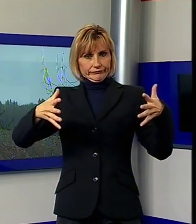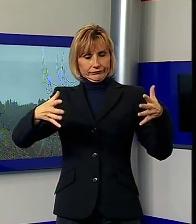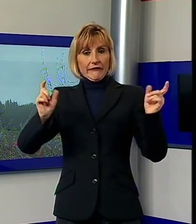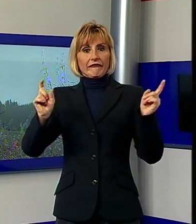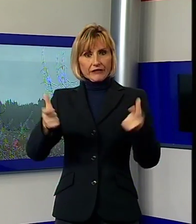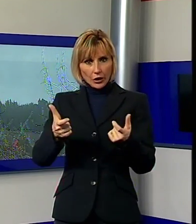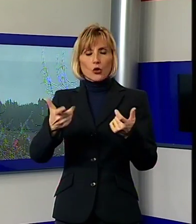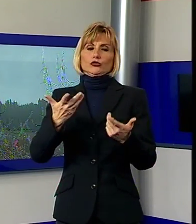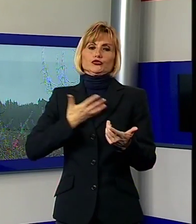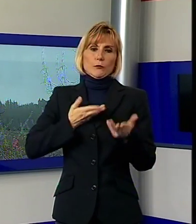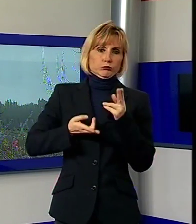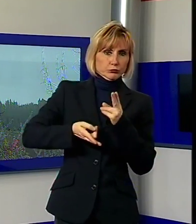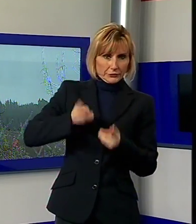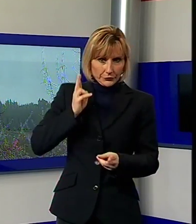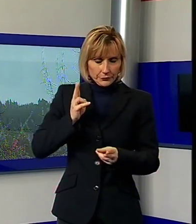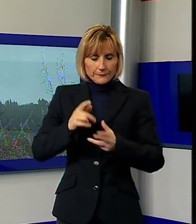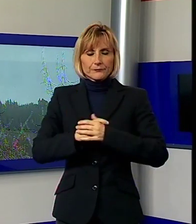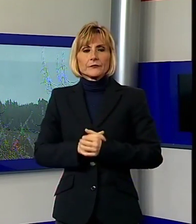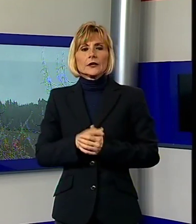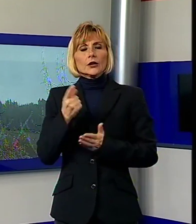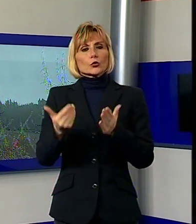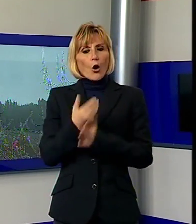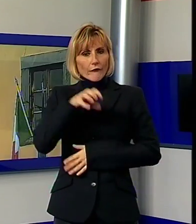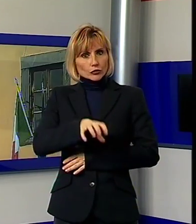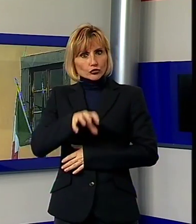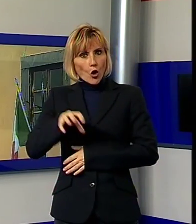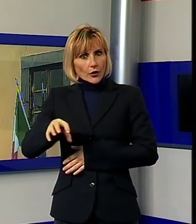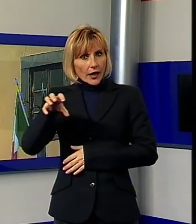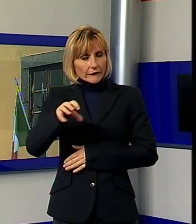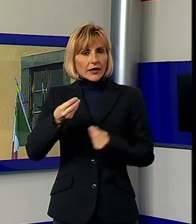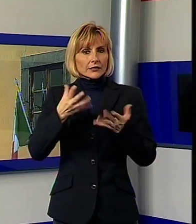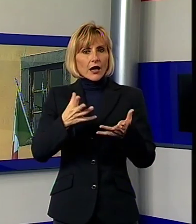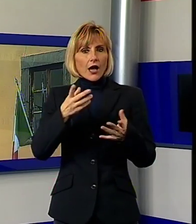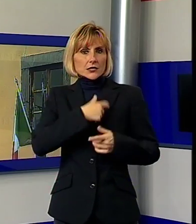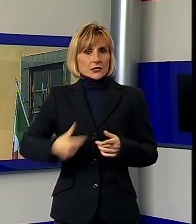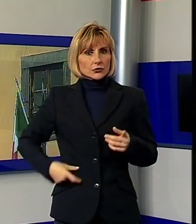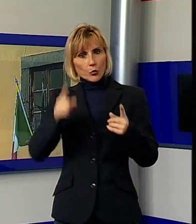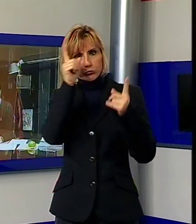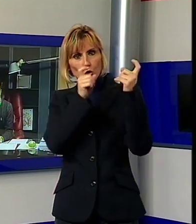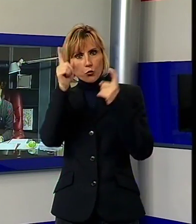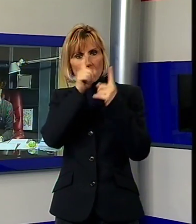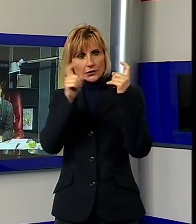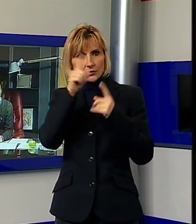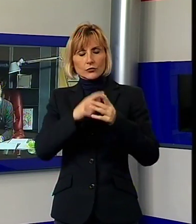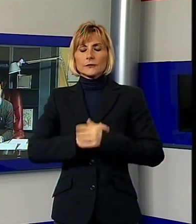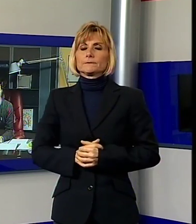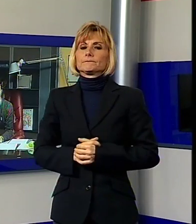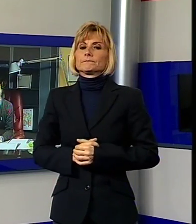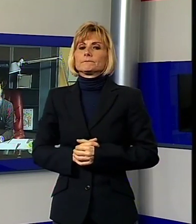Questa nuova geografia del Parco sta creando grosse preoccupazioni al sindaco Bonfanti. La preoccupazione dell'ampliamento dei confini del Parco è